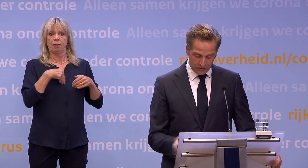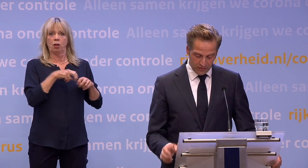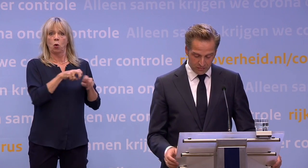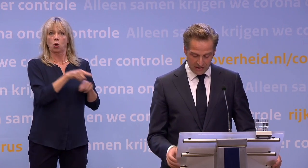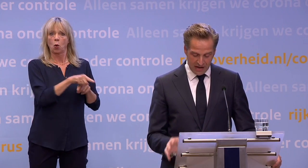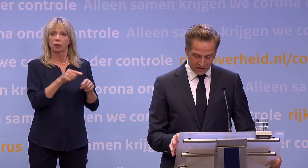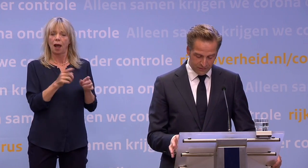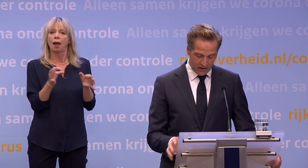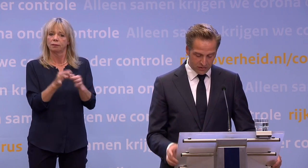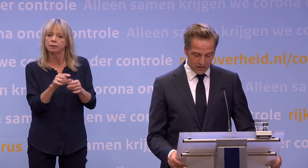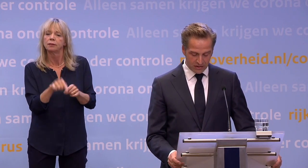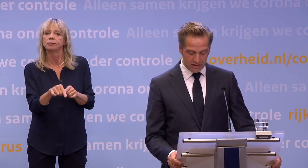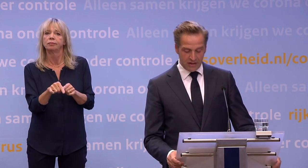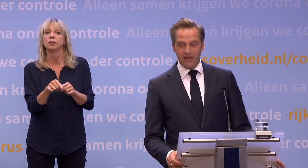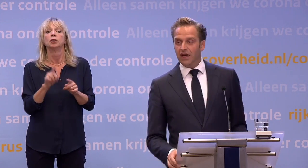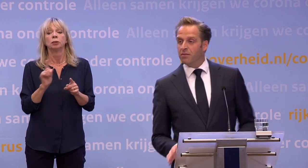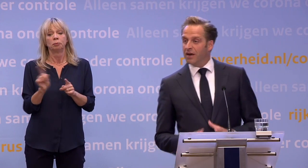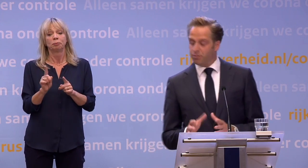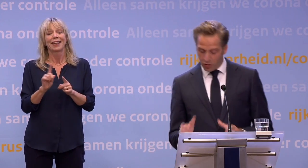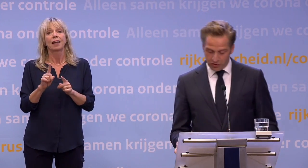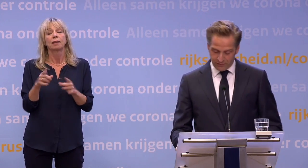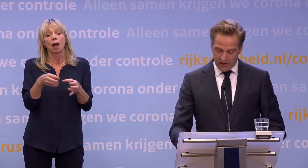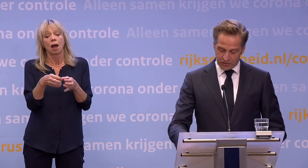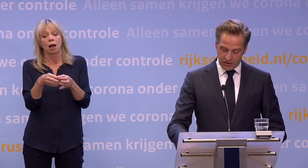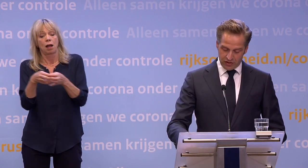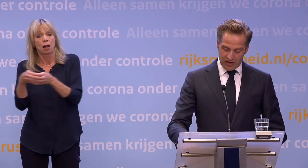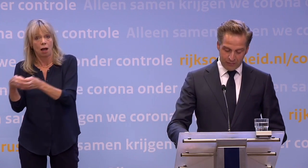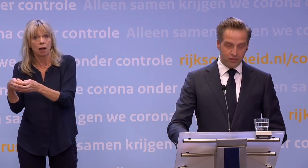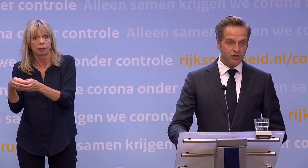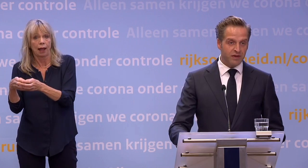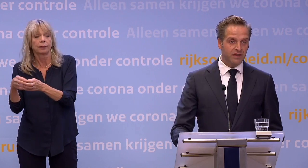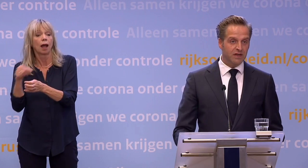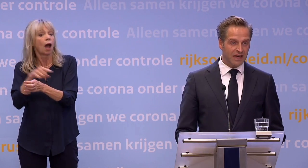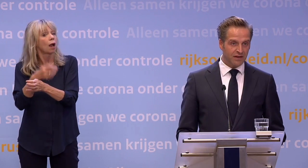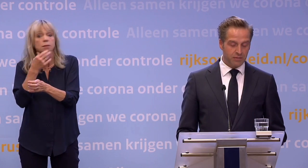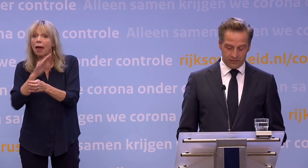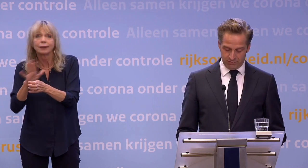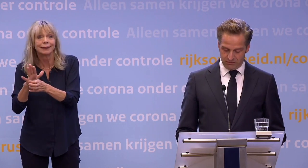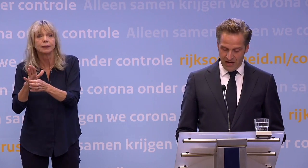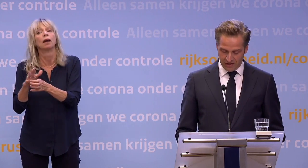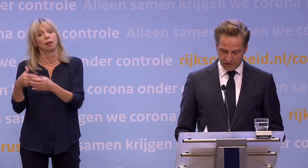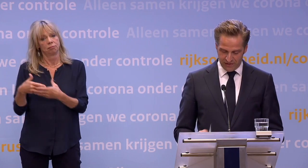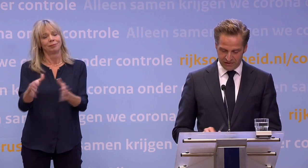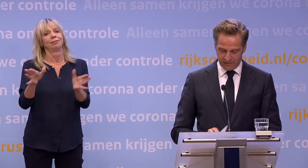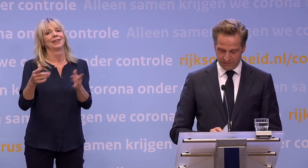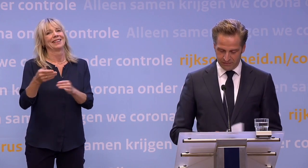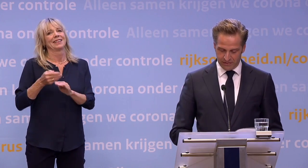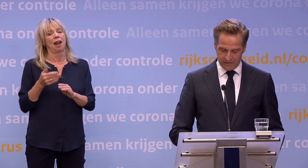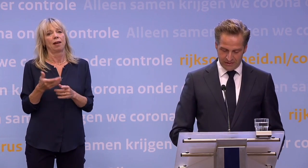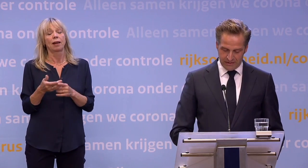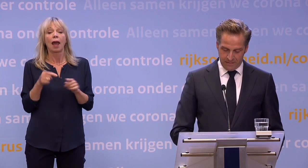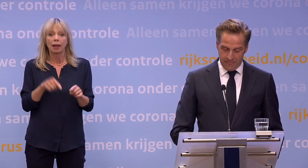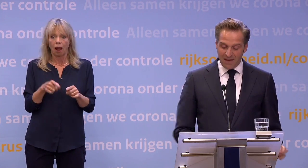kunnen bekorten bij een negatieve uitslag. En bij een positieve uitslag hebben we een besmetting eerder in beeld. En dat is winst.